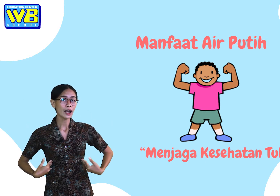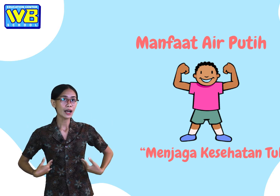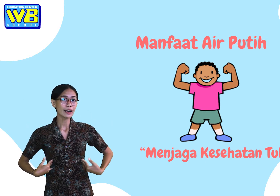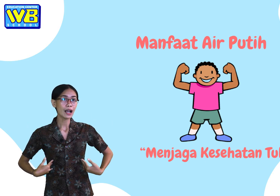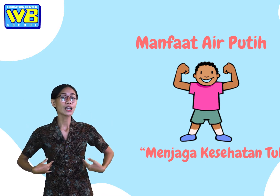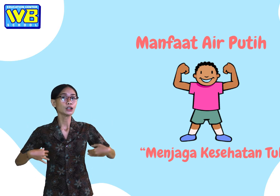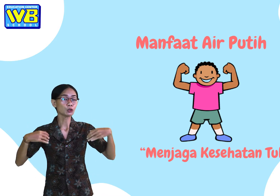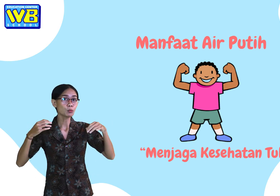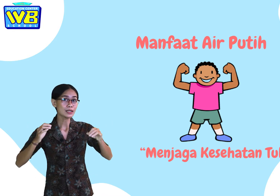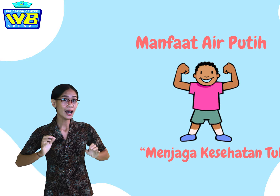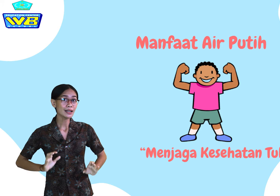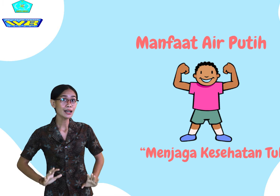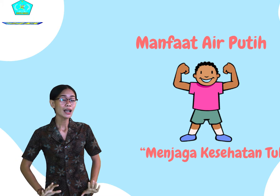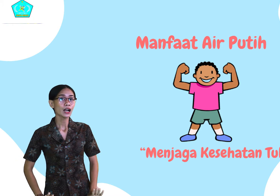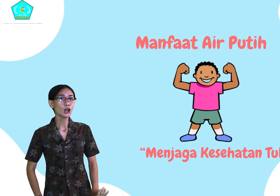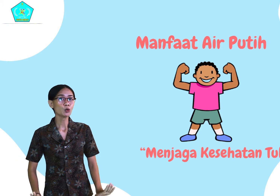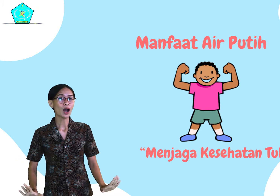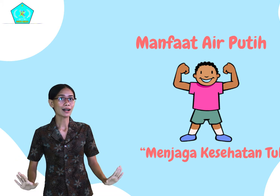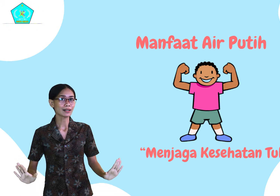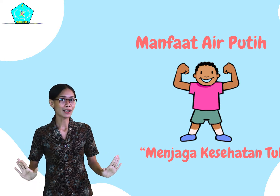-anak, itu bisa dikeluarkan.